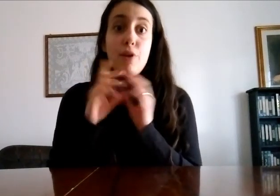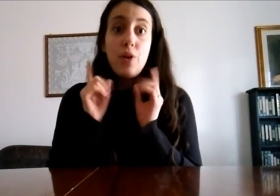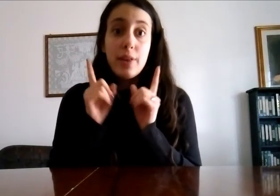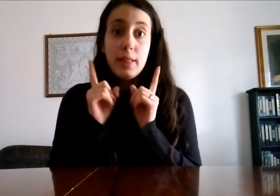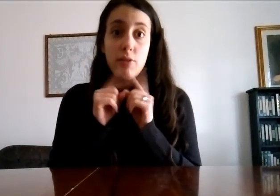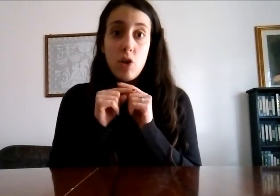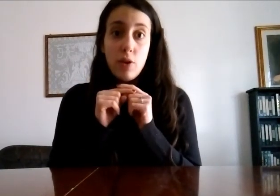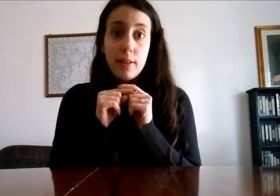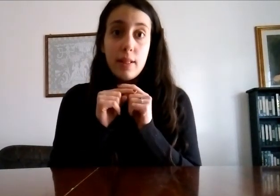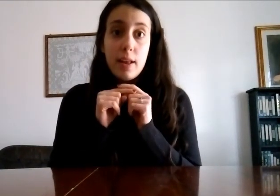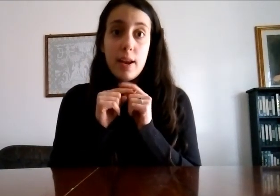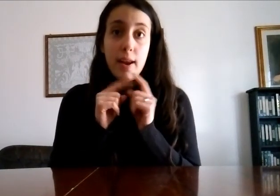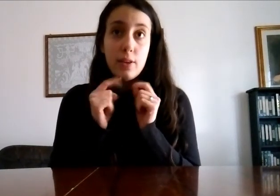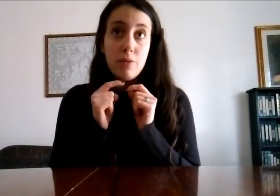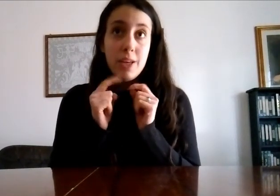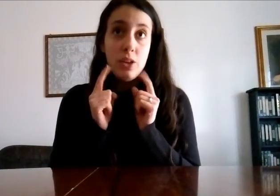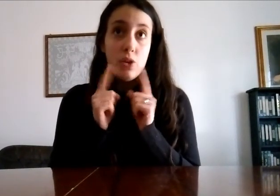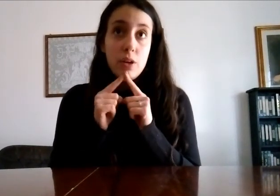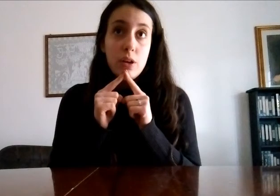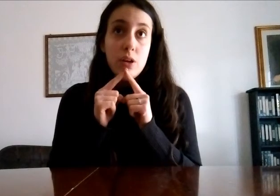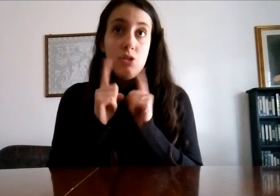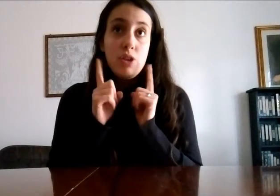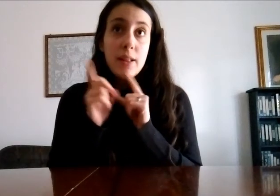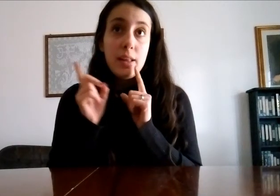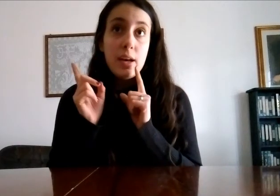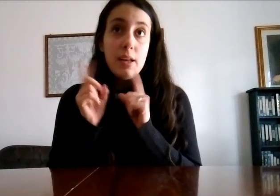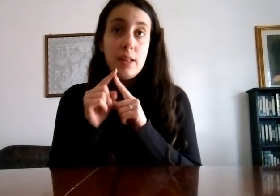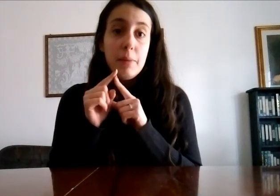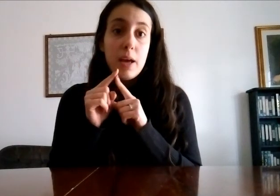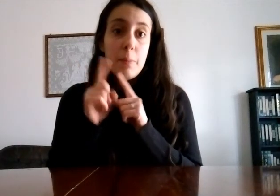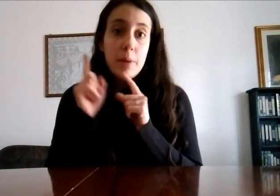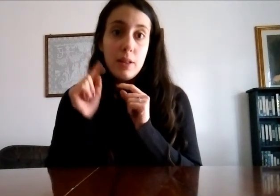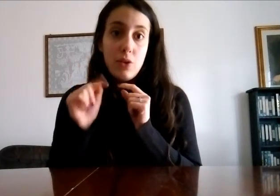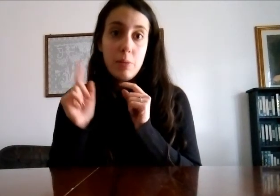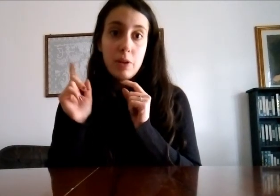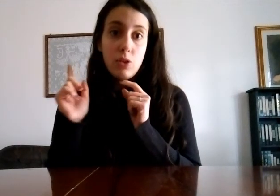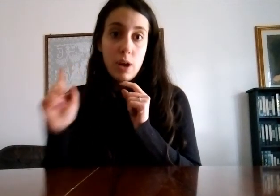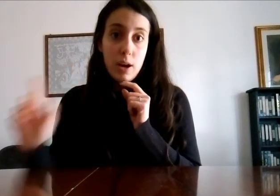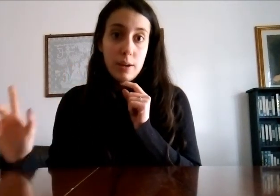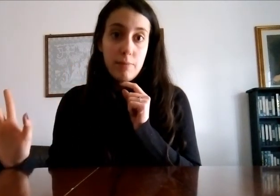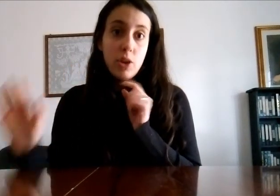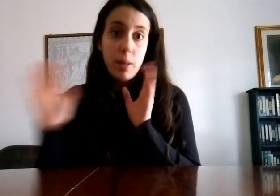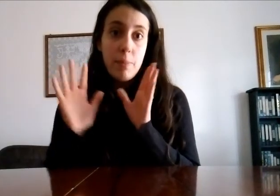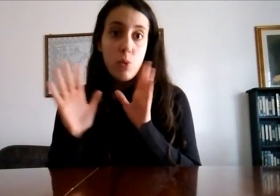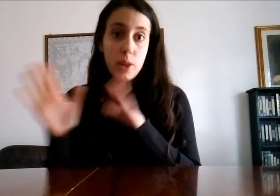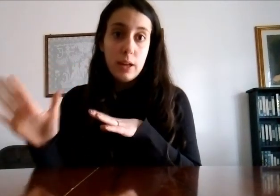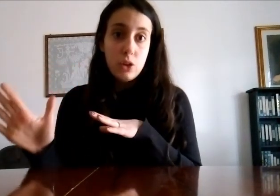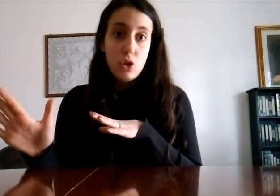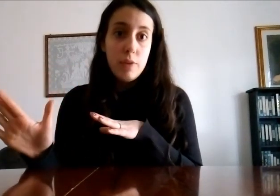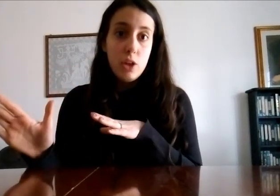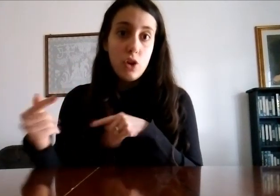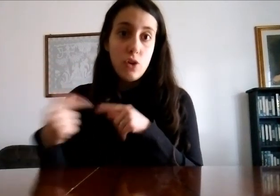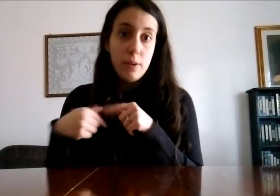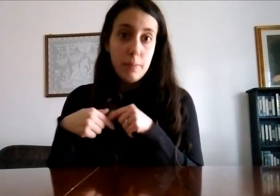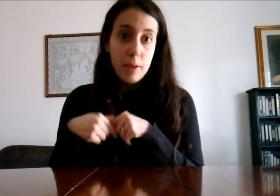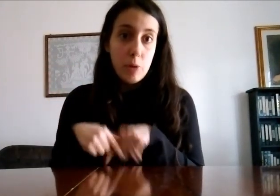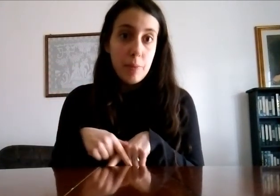forse forse sta nell'altro video ginnastica ritmica e impressioni personali forse è più quest'altro video che non il primo